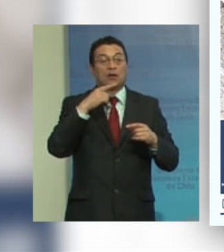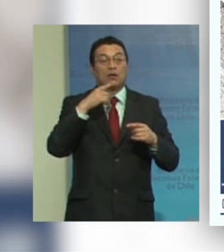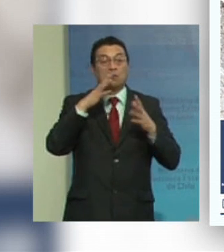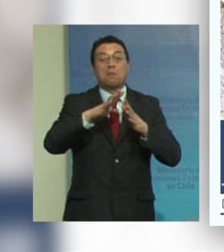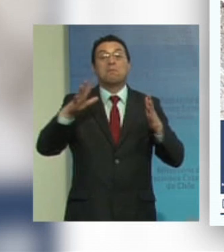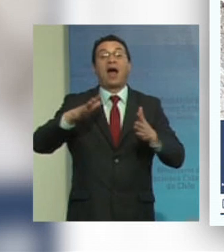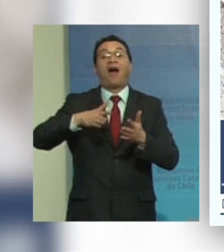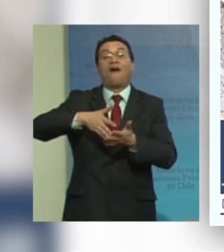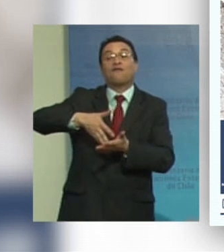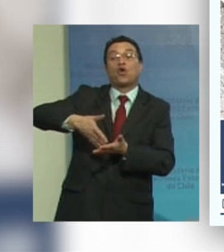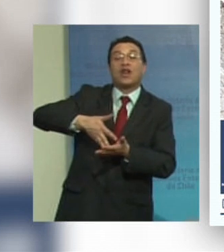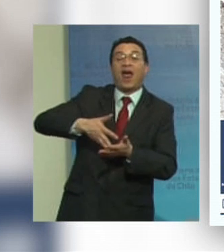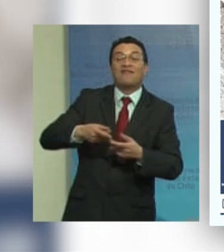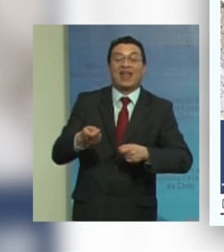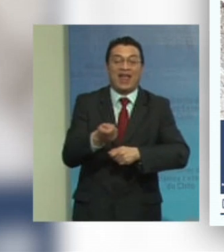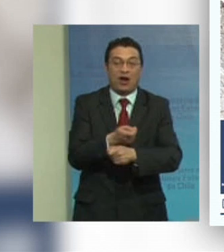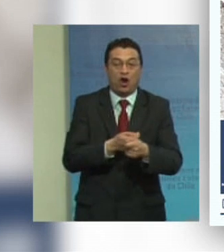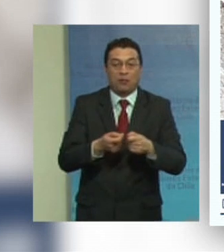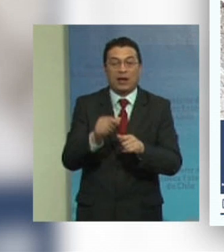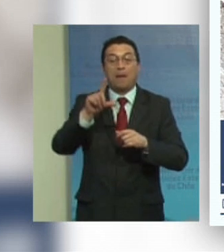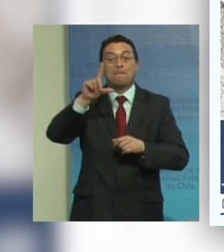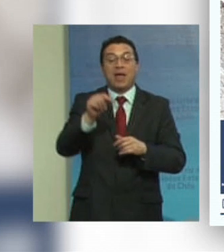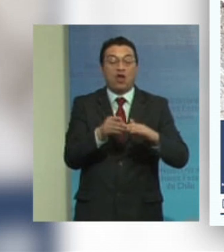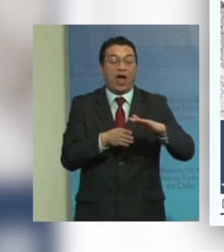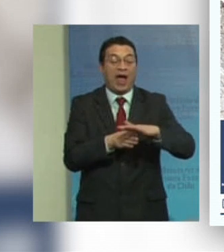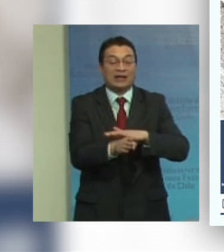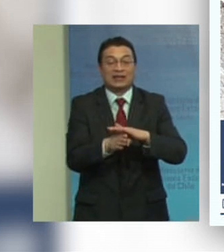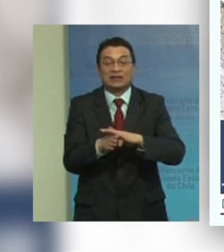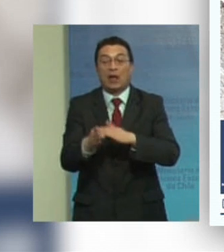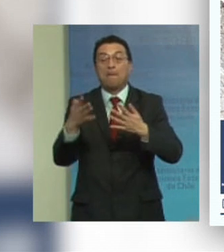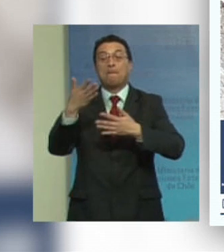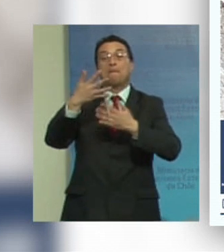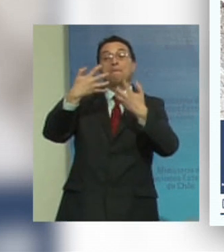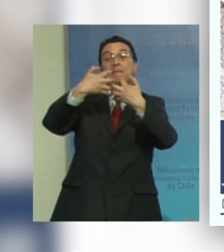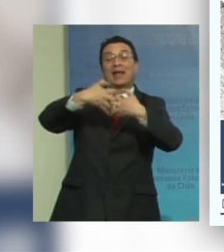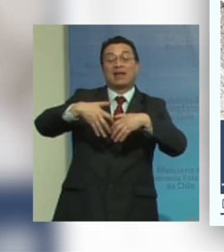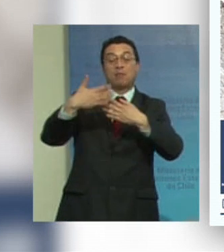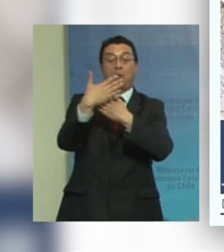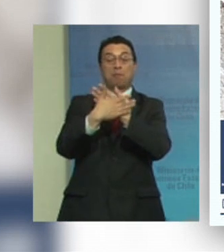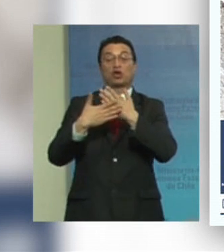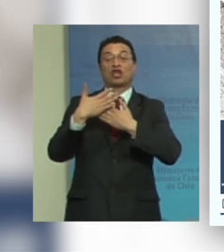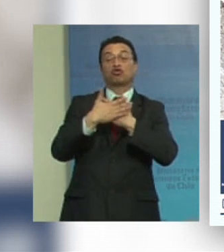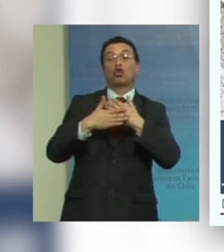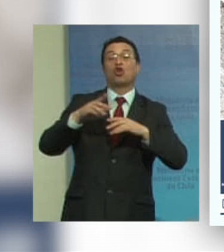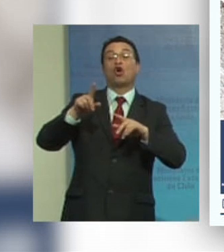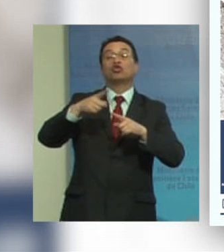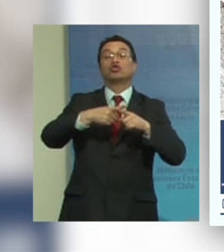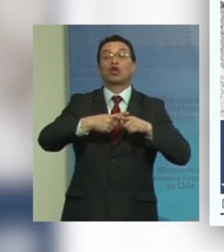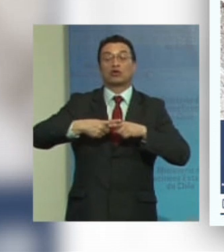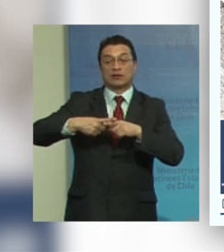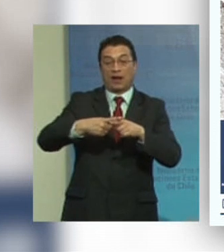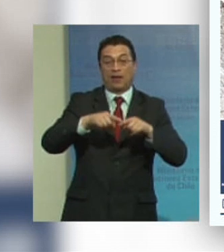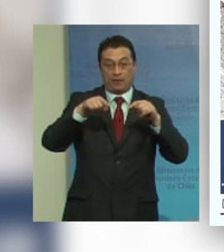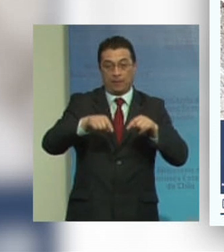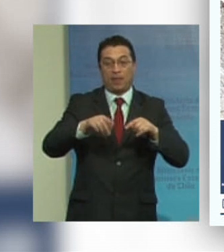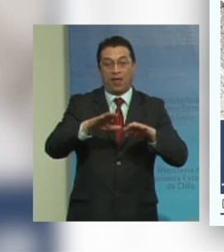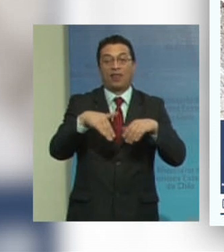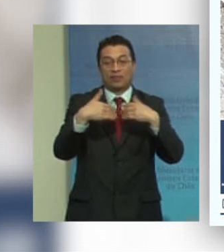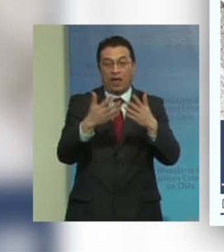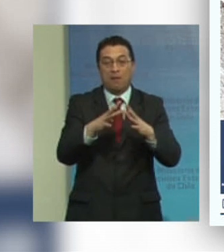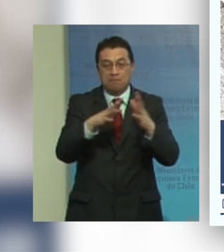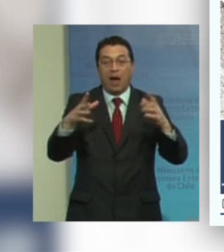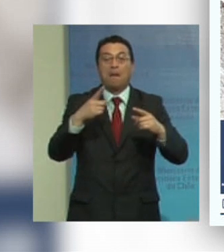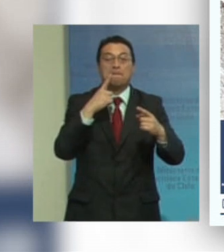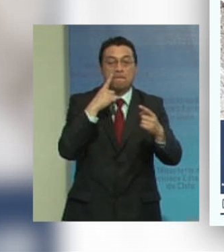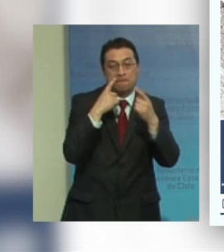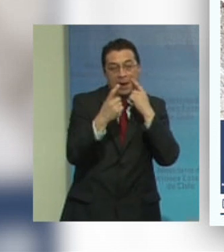vulnerabilidad económica y con menor acceso a mecanismos de protección social ello potencia aún más el riesgo